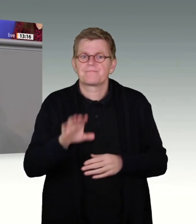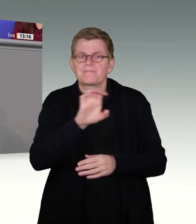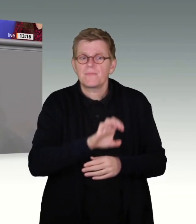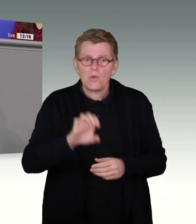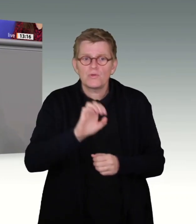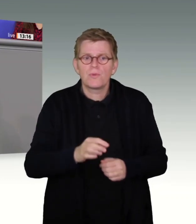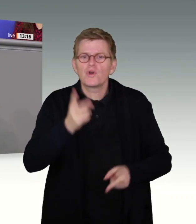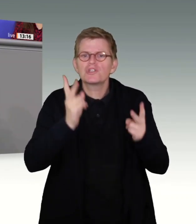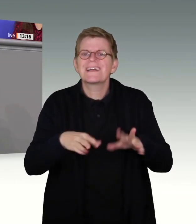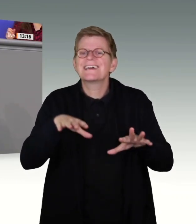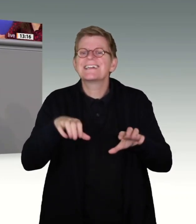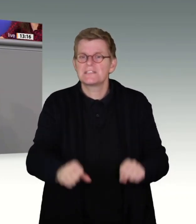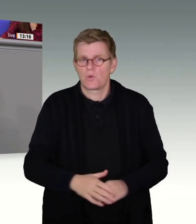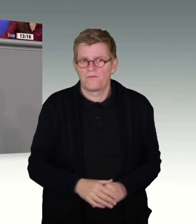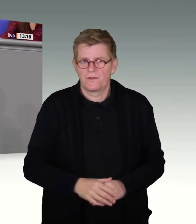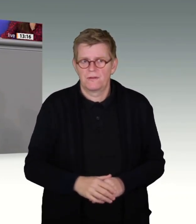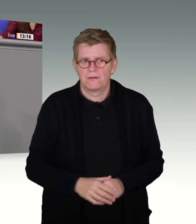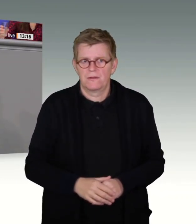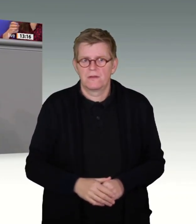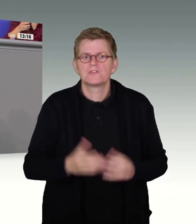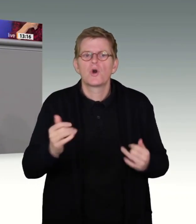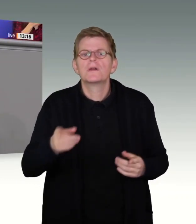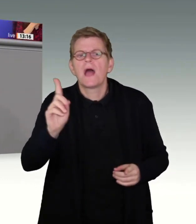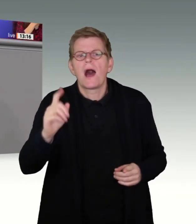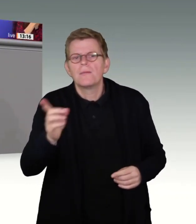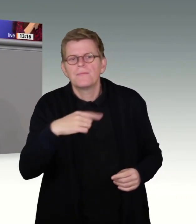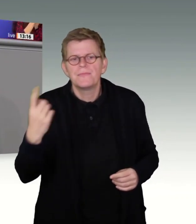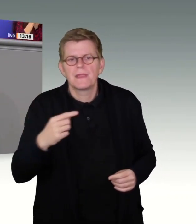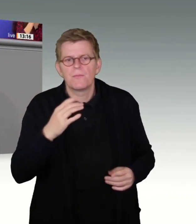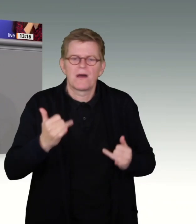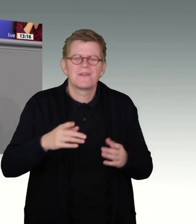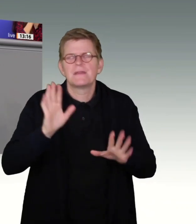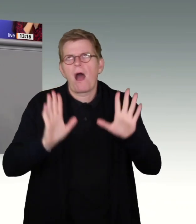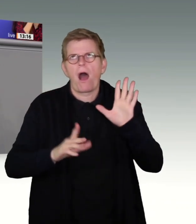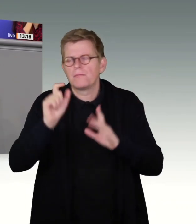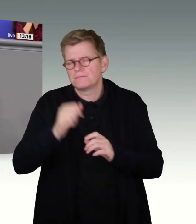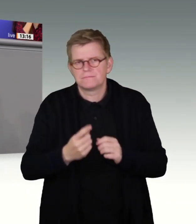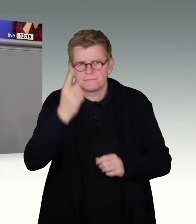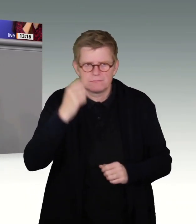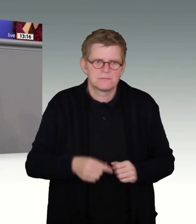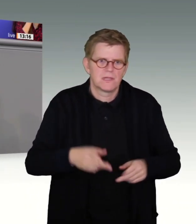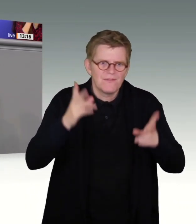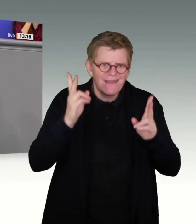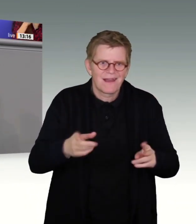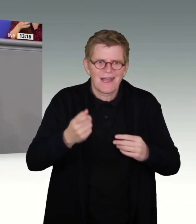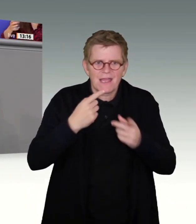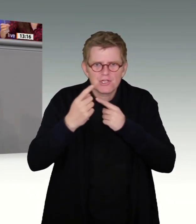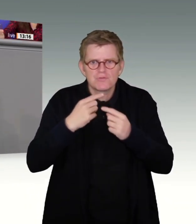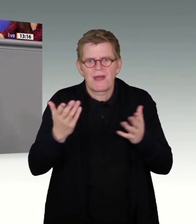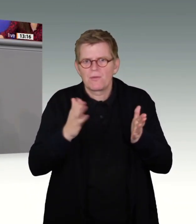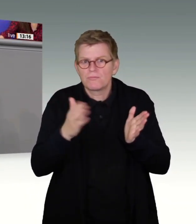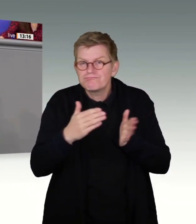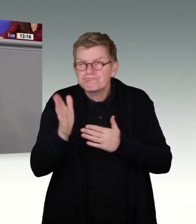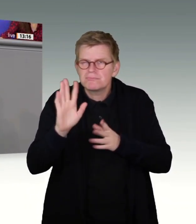Der Europäische Gerichtshof hat ja alle immer mal mit höchstrichterlicher Rechtsprechung. Aber am Ende des